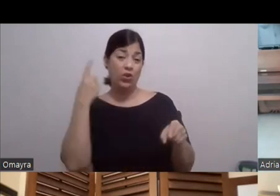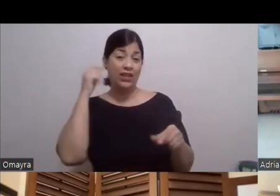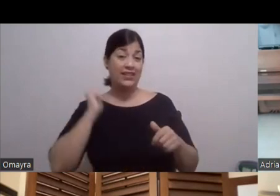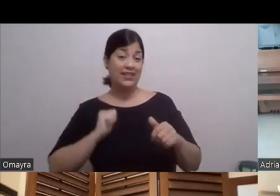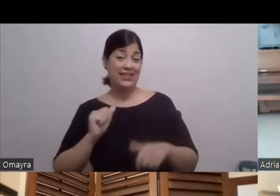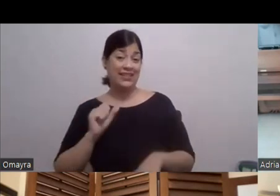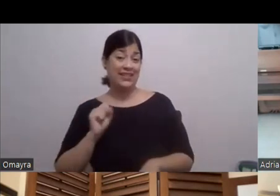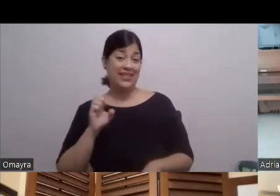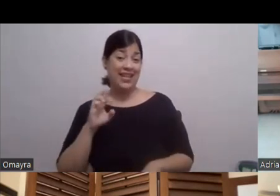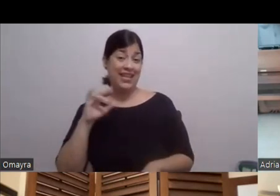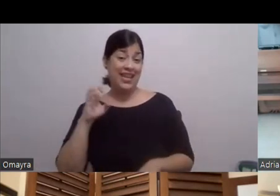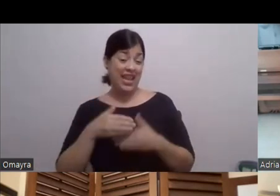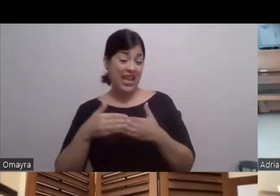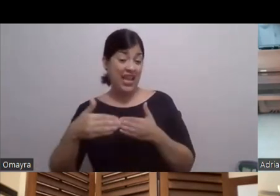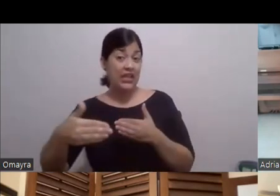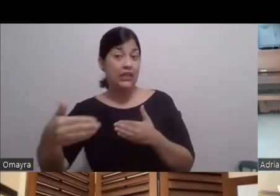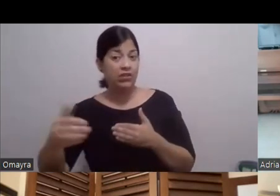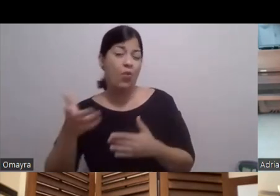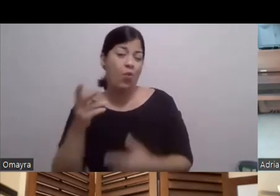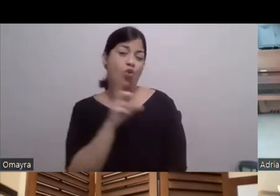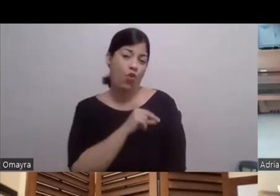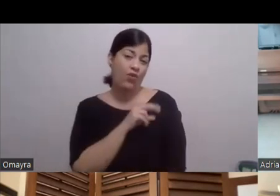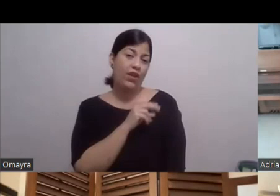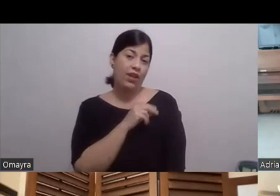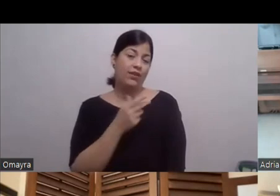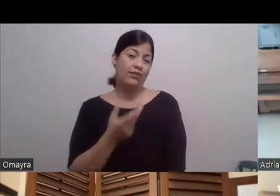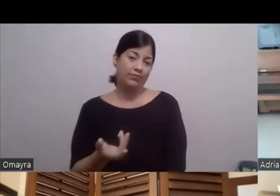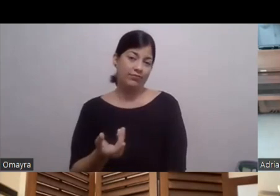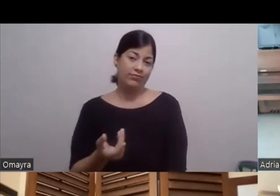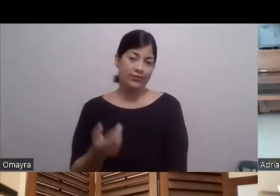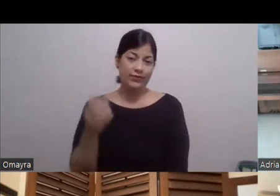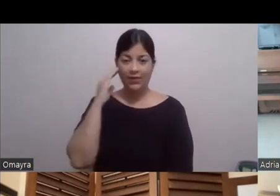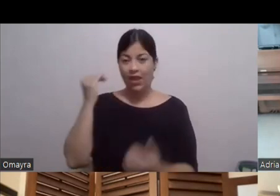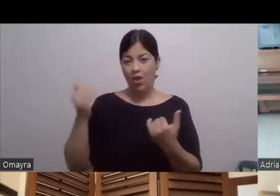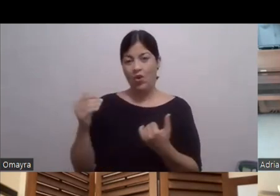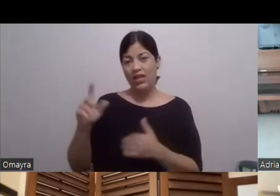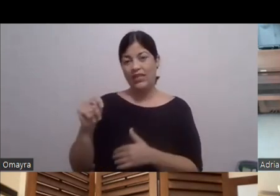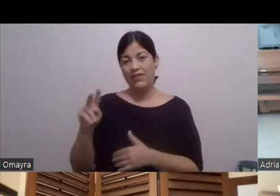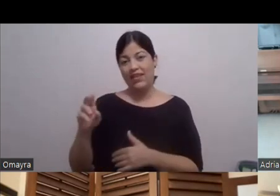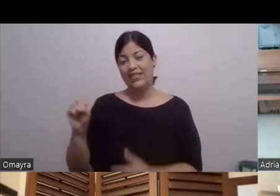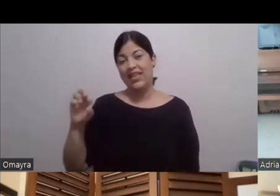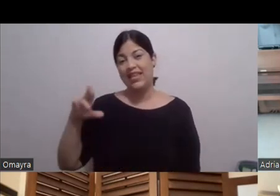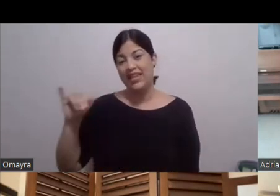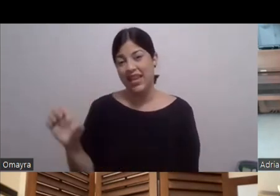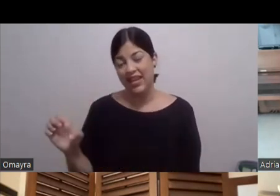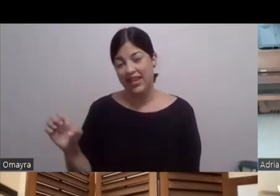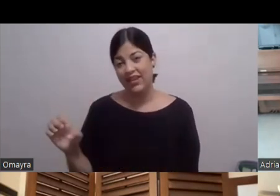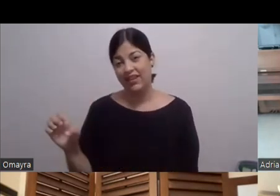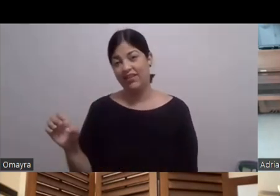Que es una novela Pero ahora le dicen Tene serie Porque el formato No es el de la novela Tradicional Ajá